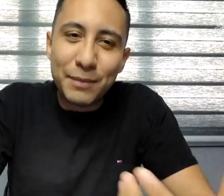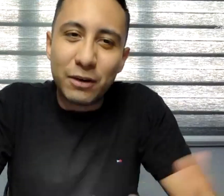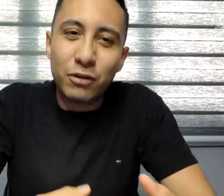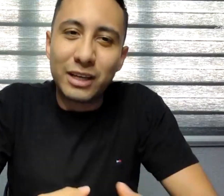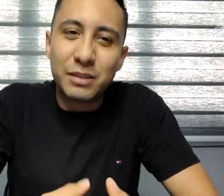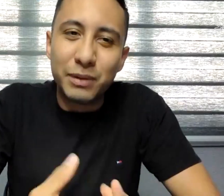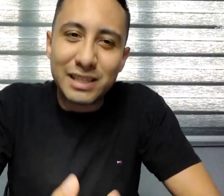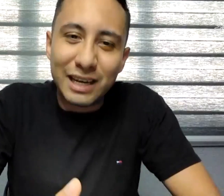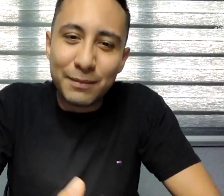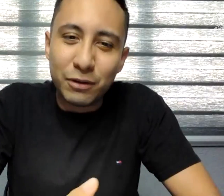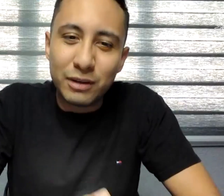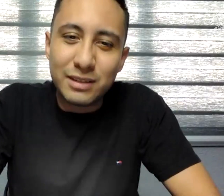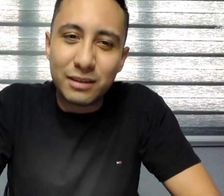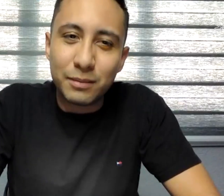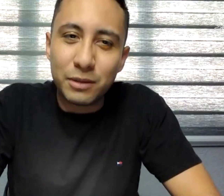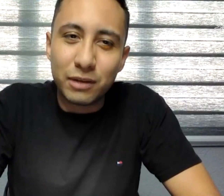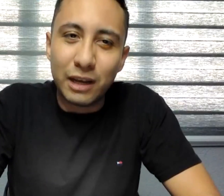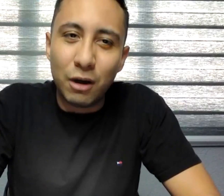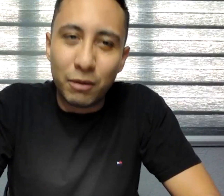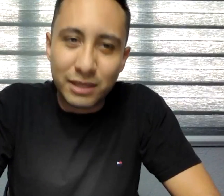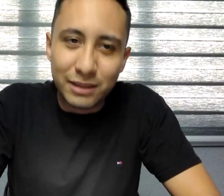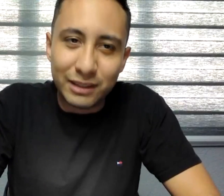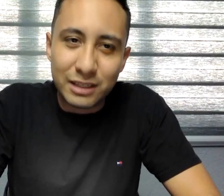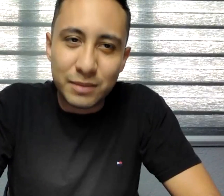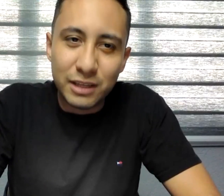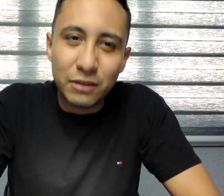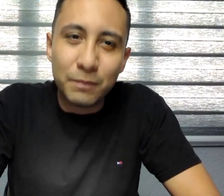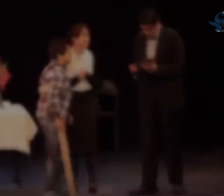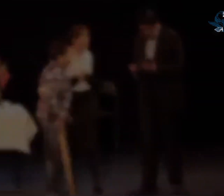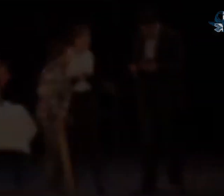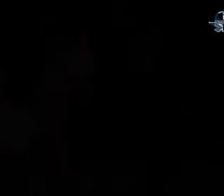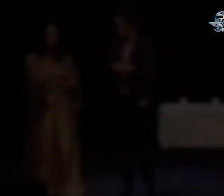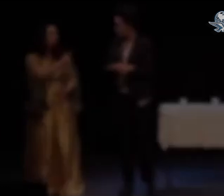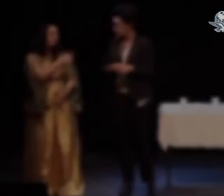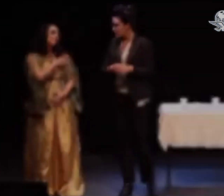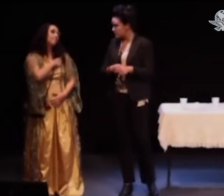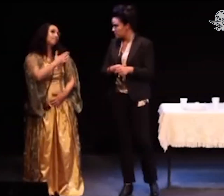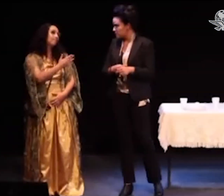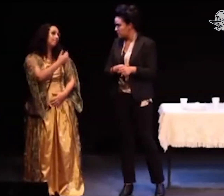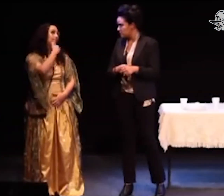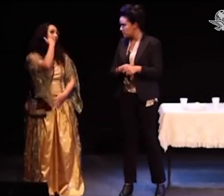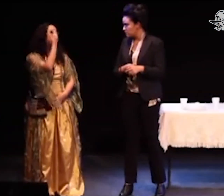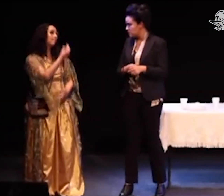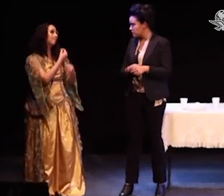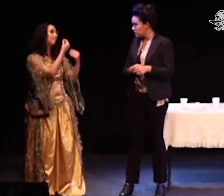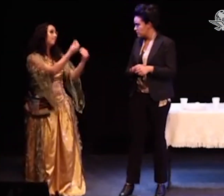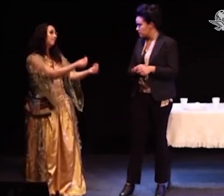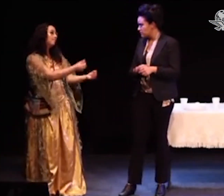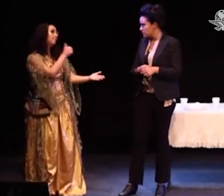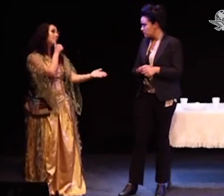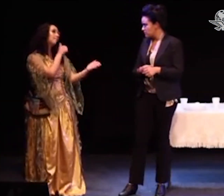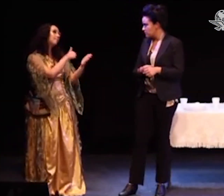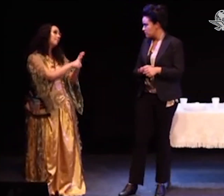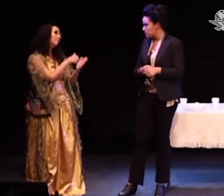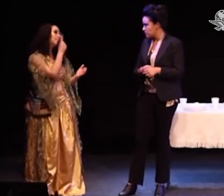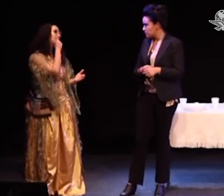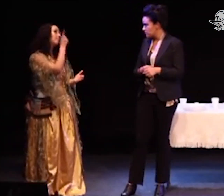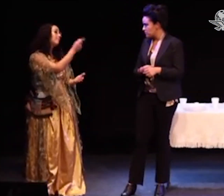mejor, que expresara mejor el sentimiento que la obra estaba transmitiendo Para que un intérprete de señas pueda participar en una función de